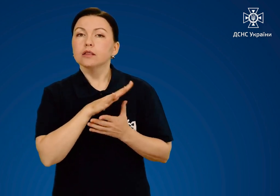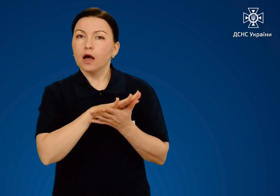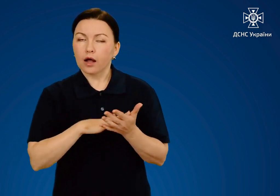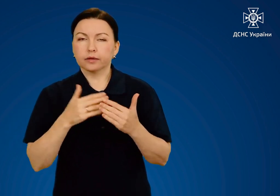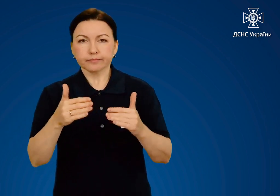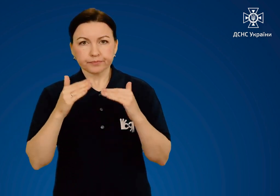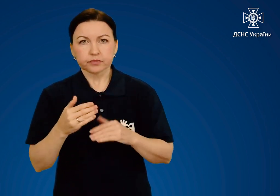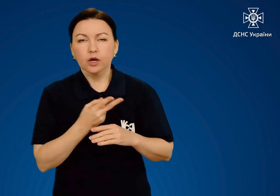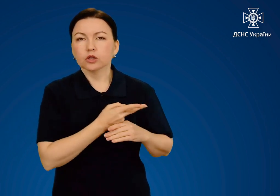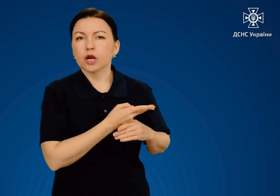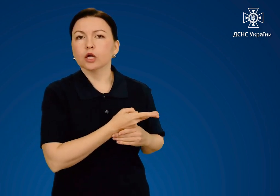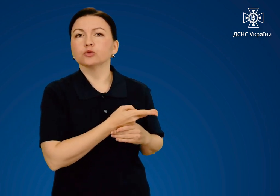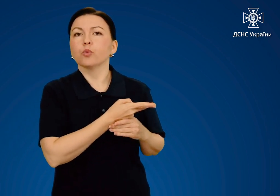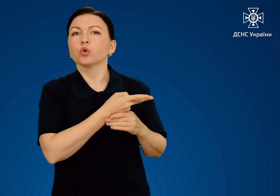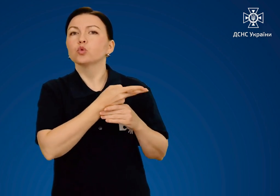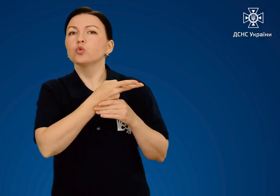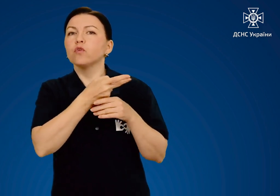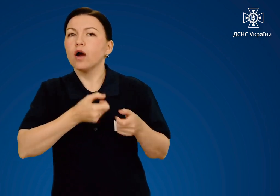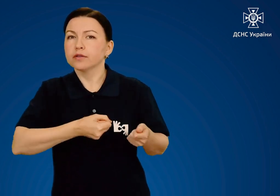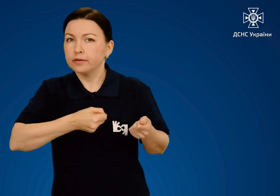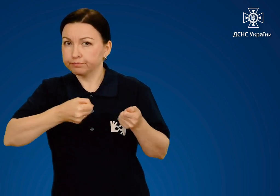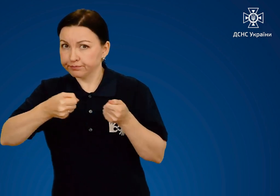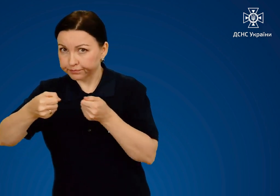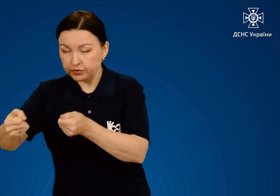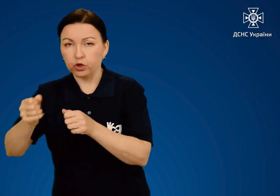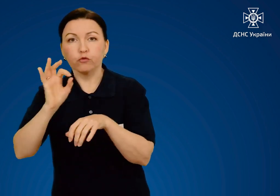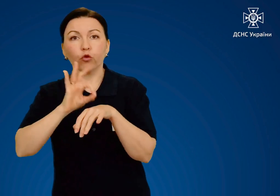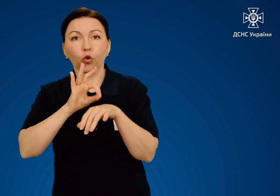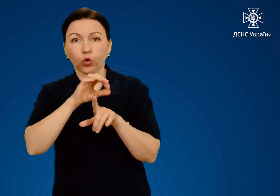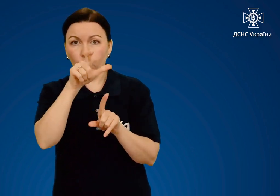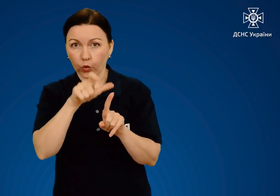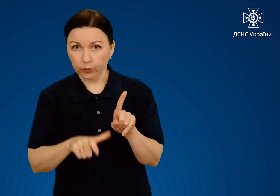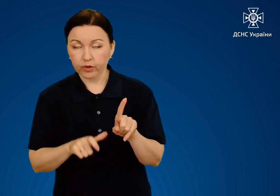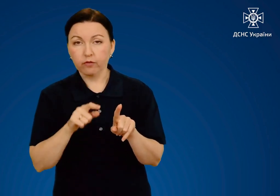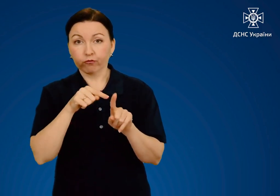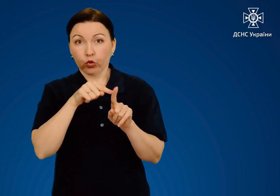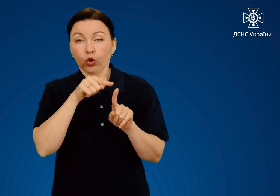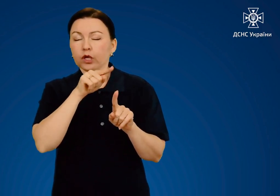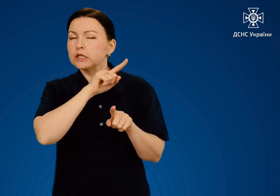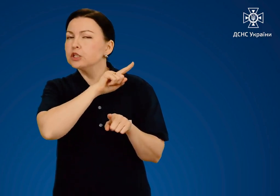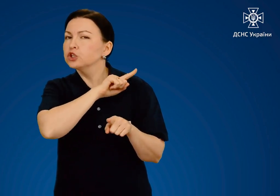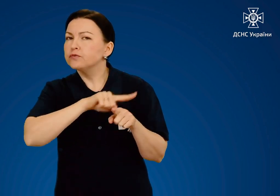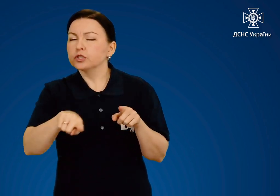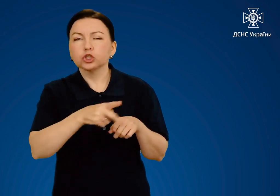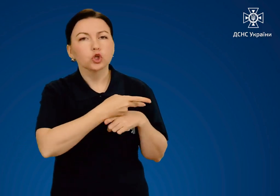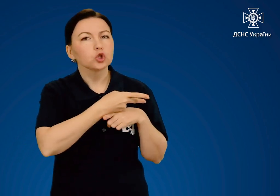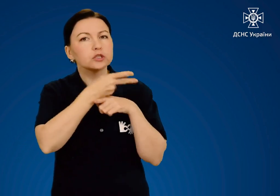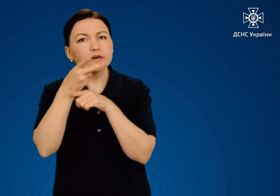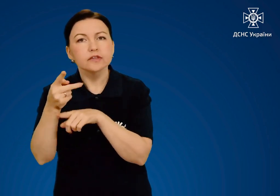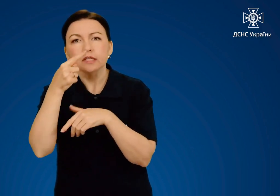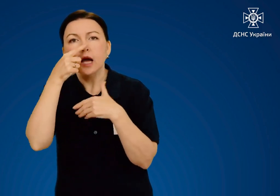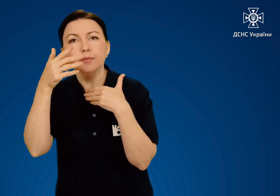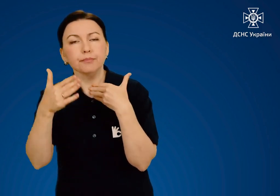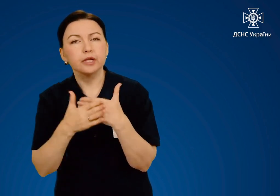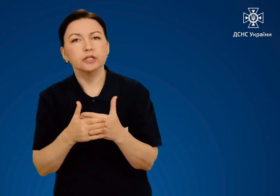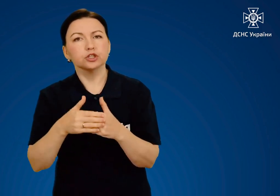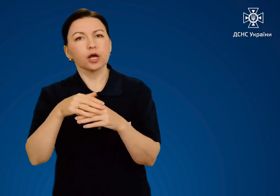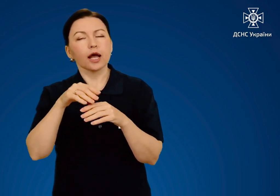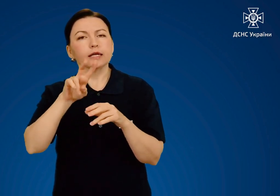Транспортування хворого Потерпілого потрібно якнайшвидше доставити в